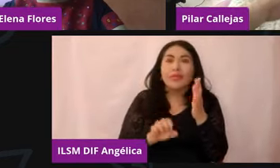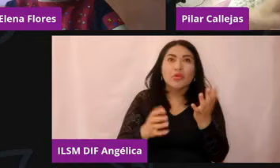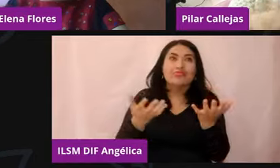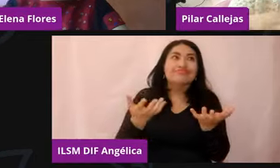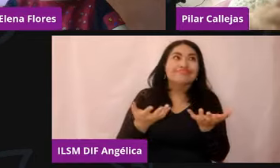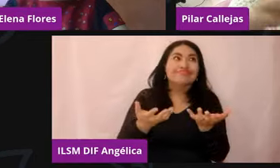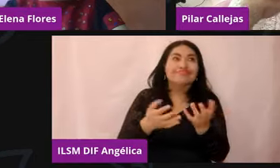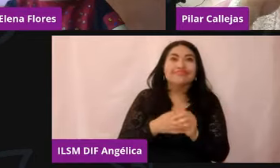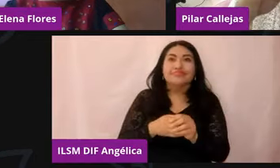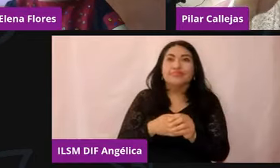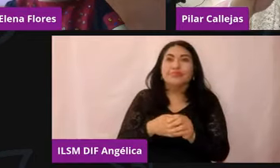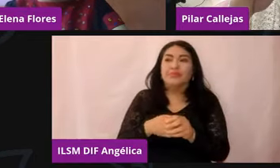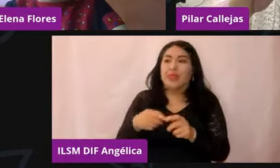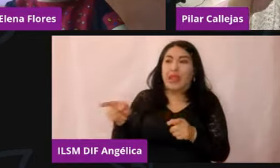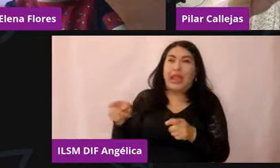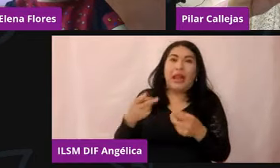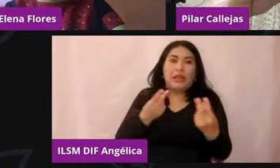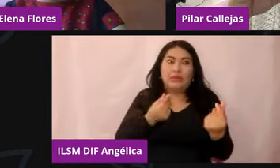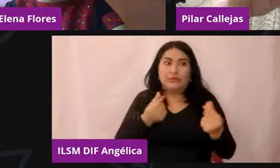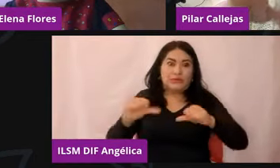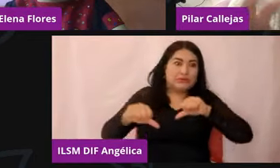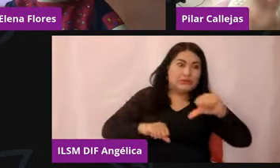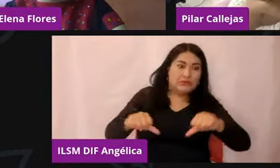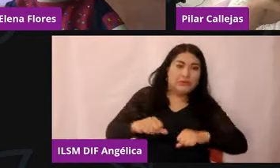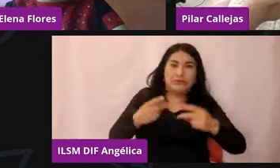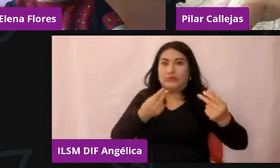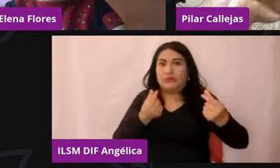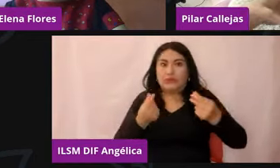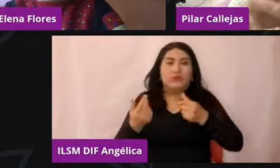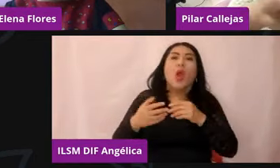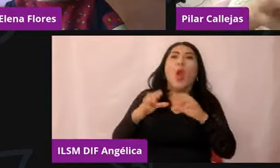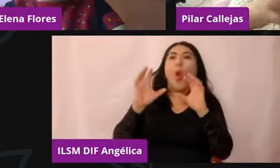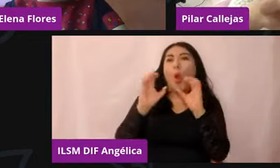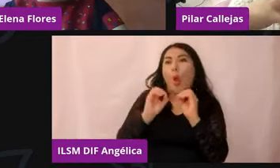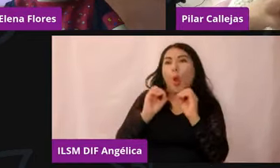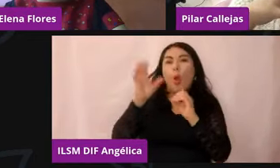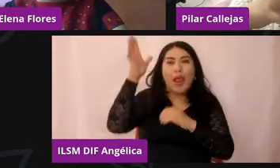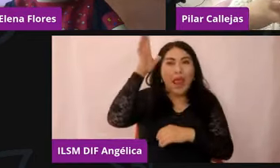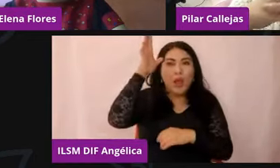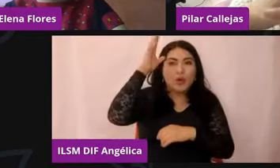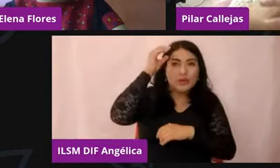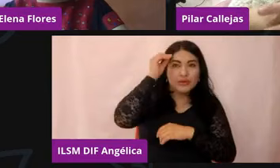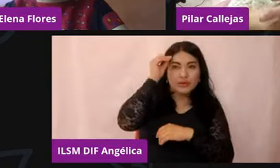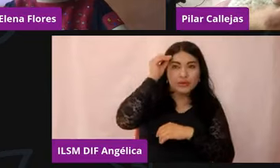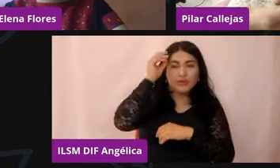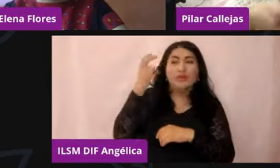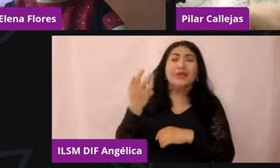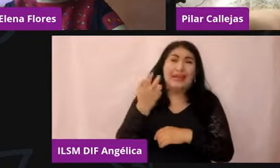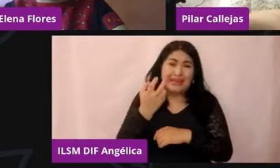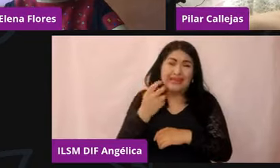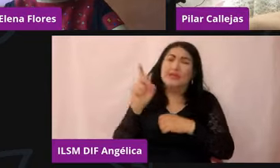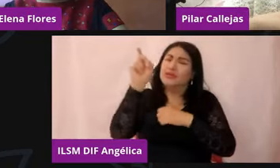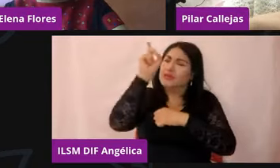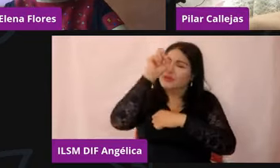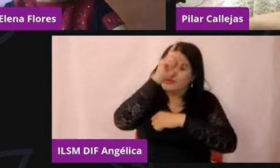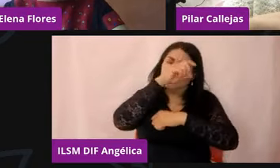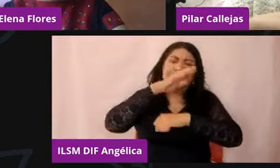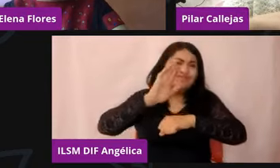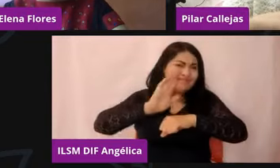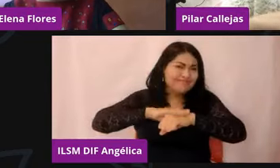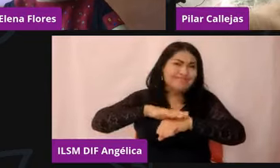trastornos de hiperactividad, cierto autismo y todas esas cosas que dificultan más, ¿no? Entonces,